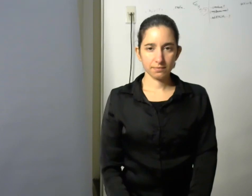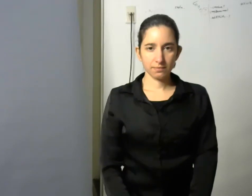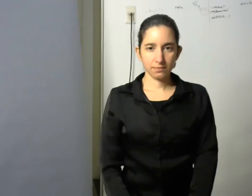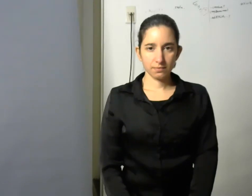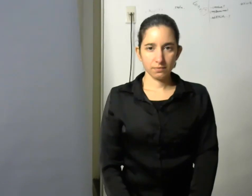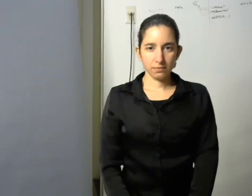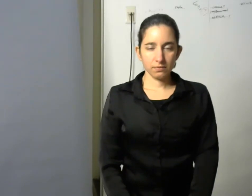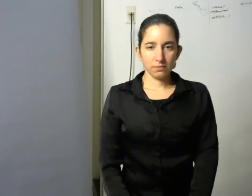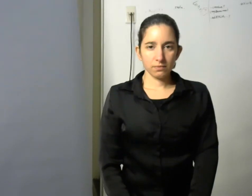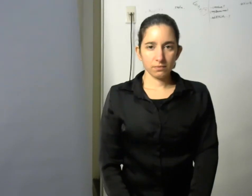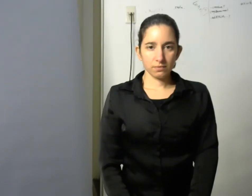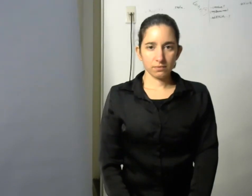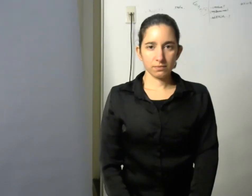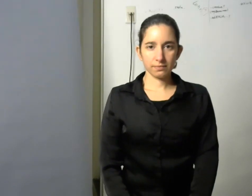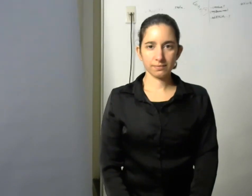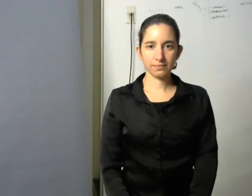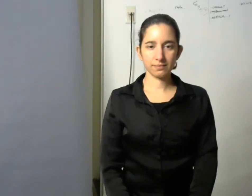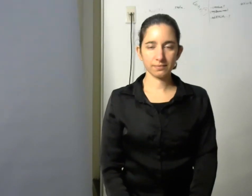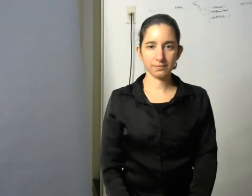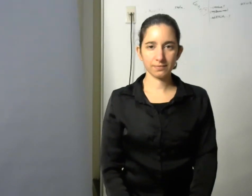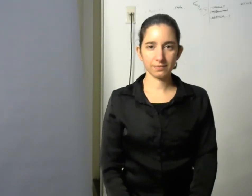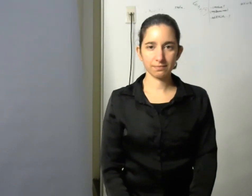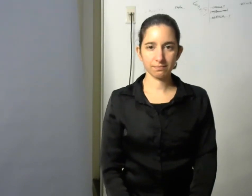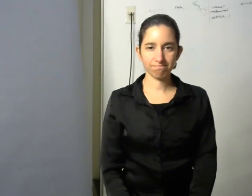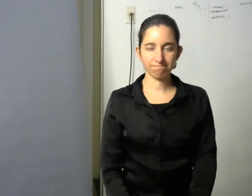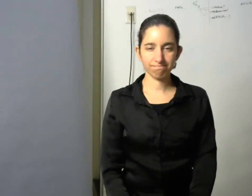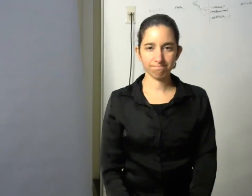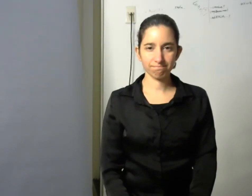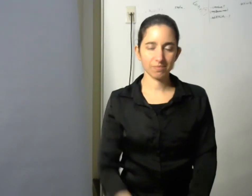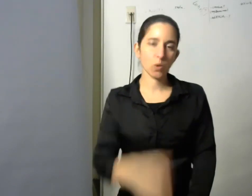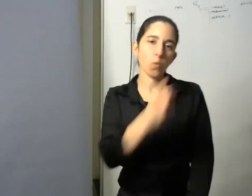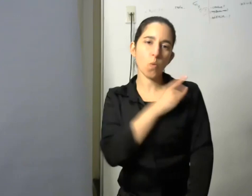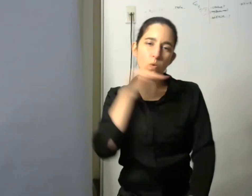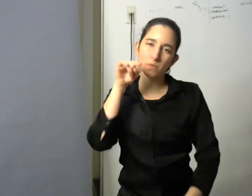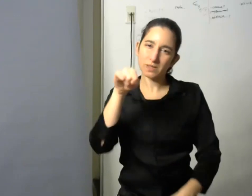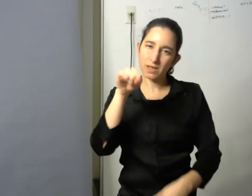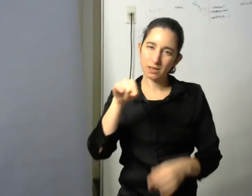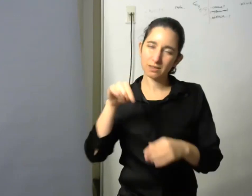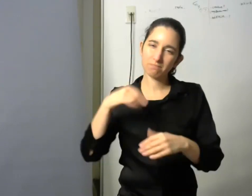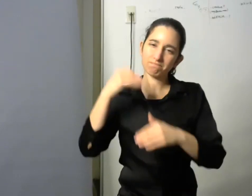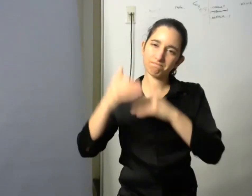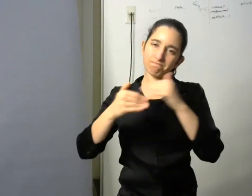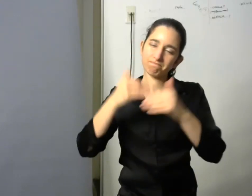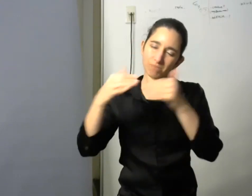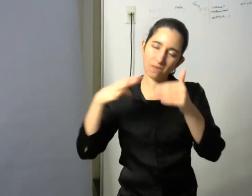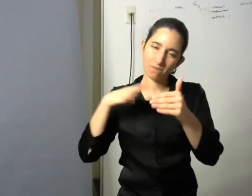sé que falta mucho todavía en el trabajo que estamos haciendo y